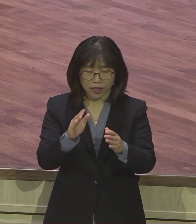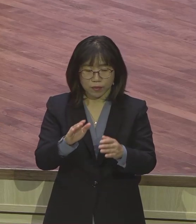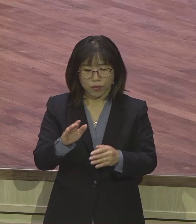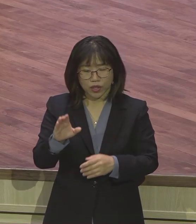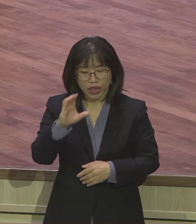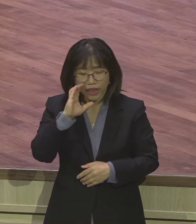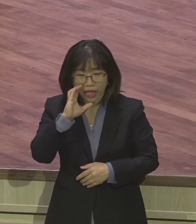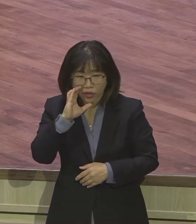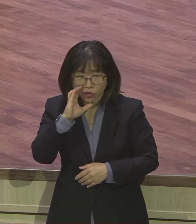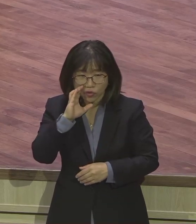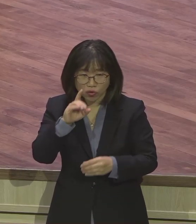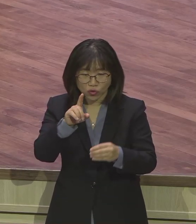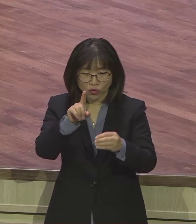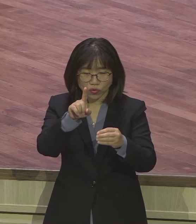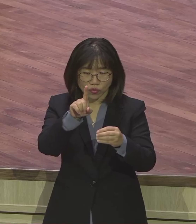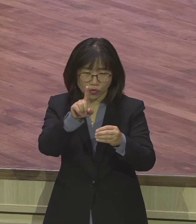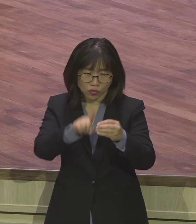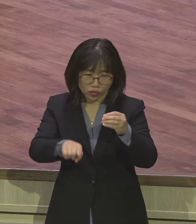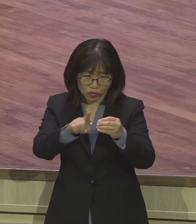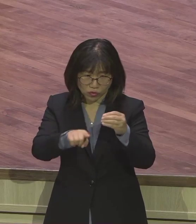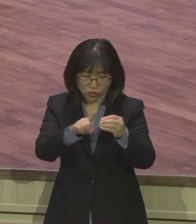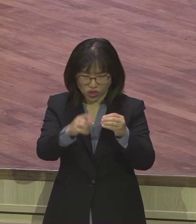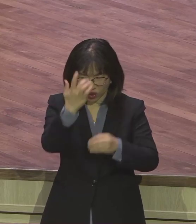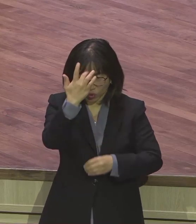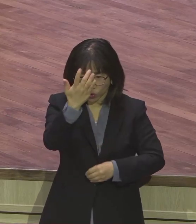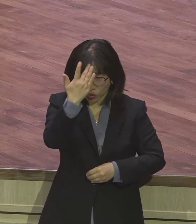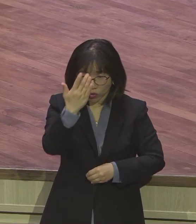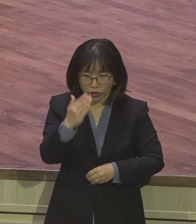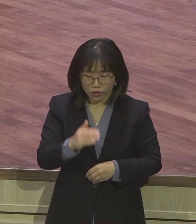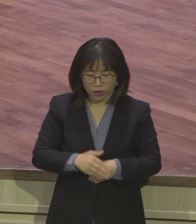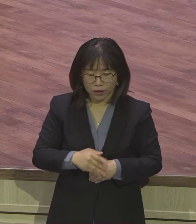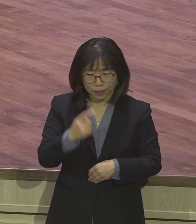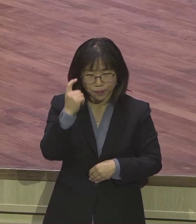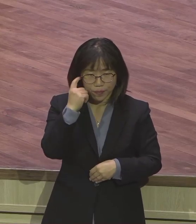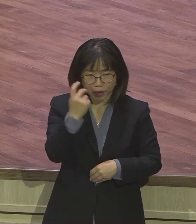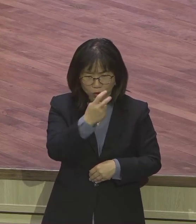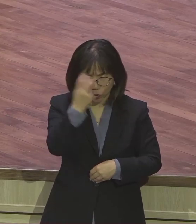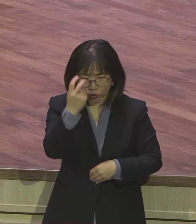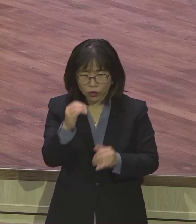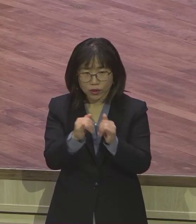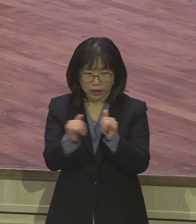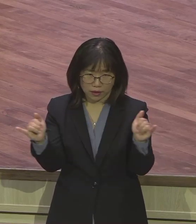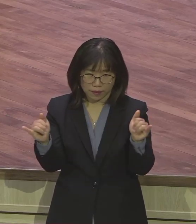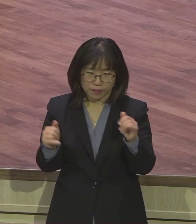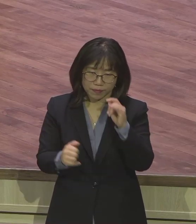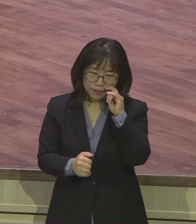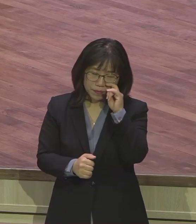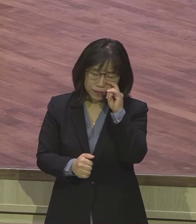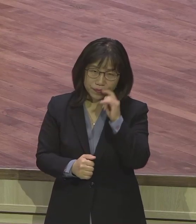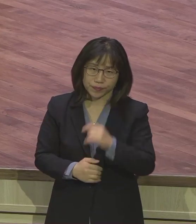중인데 중중에도 아주 똑똑한 중. 회장하는 중. 똑똑한 젊은 중인데.